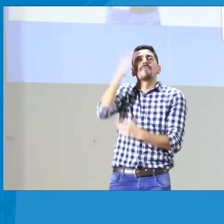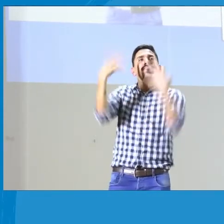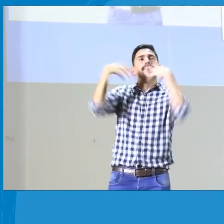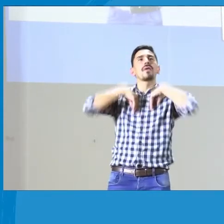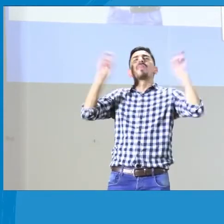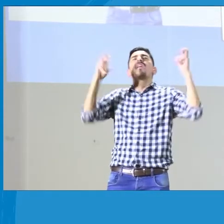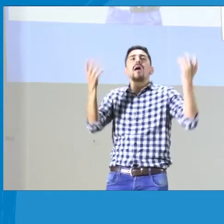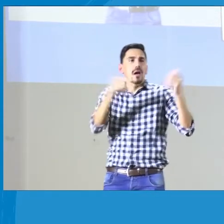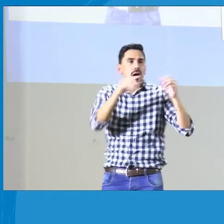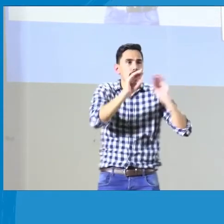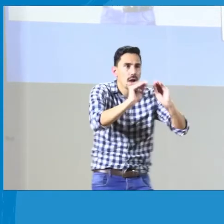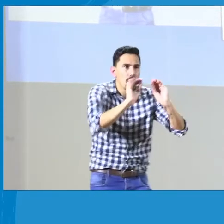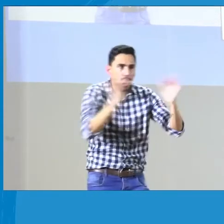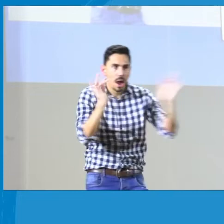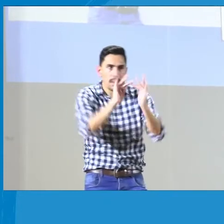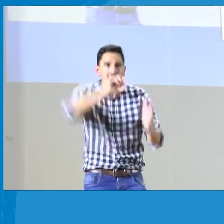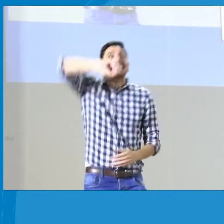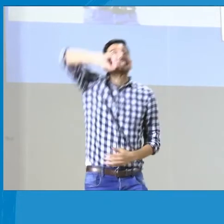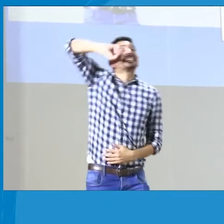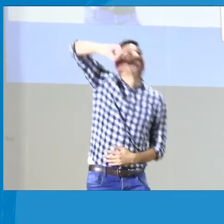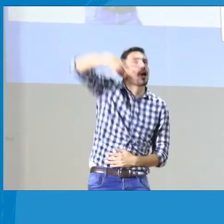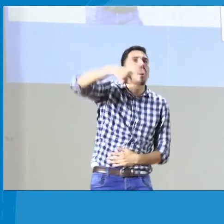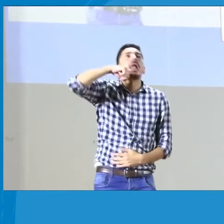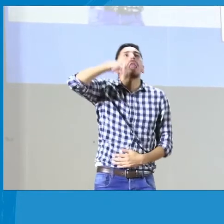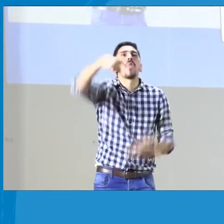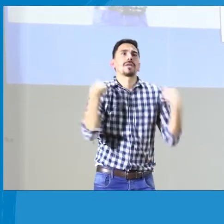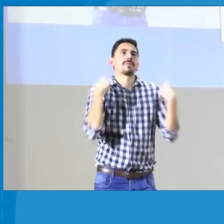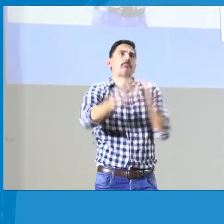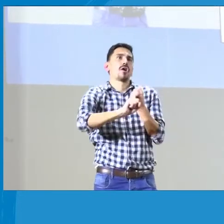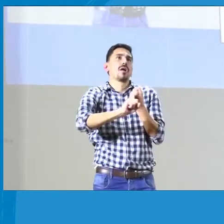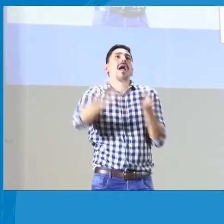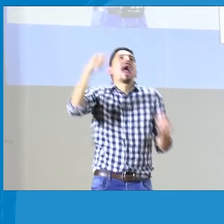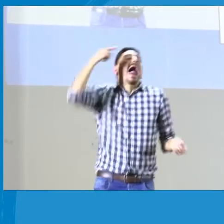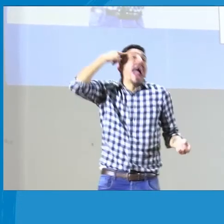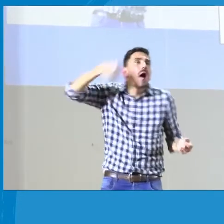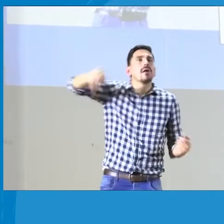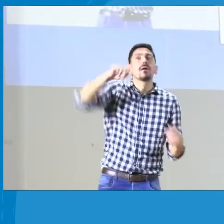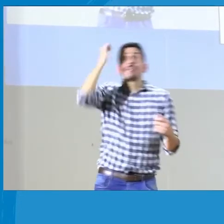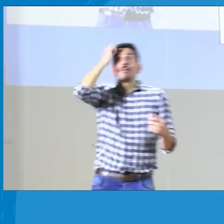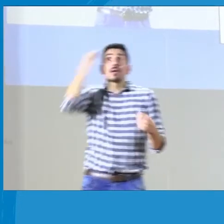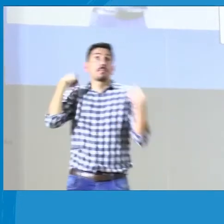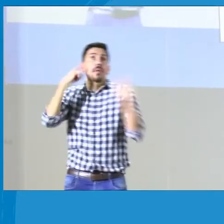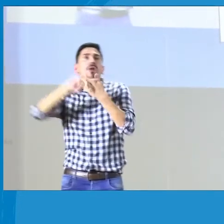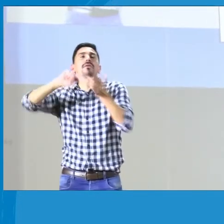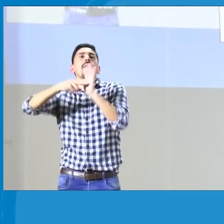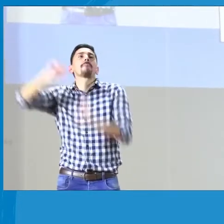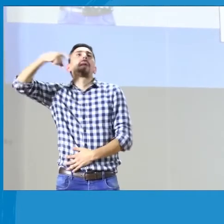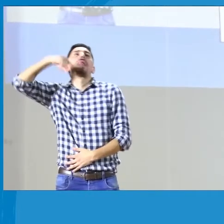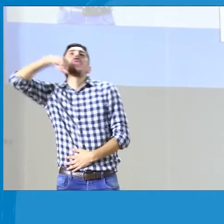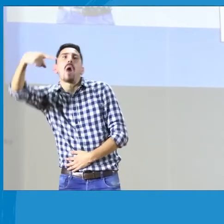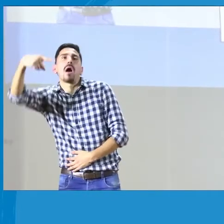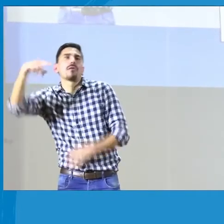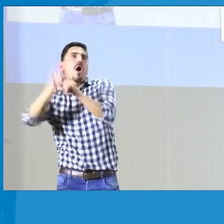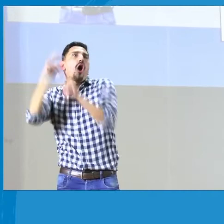oyentes y de pronto se va a pasar a enseñar esta lengua a las personas sordas, porque eso es lo que se cree.